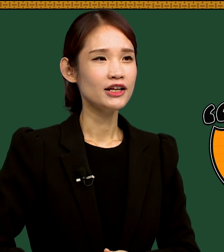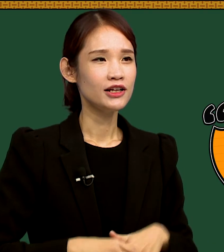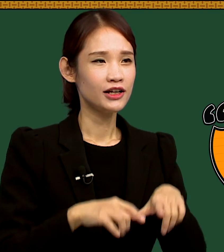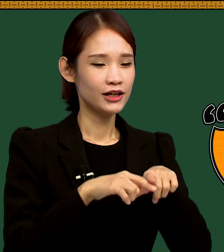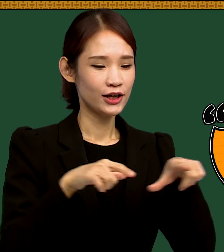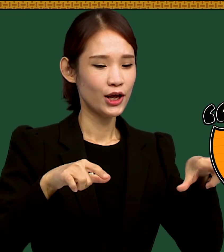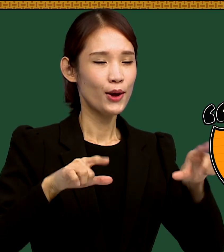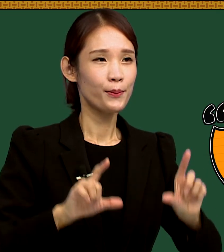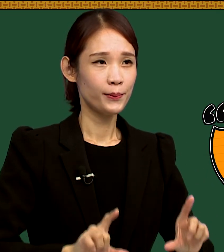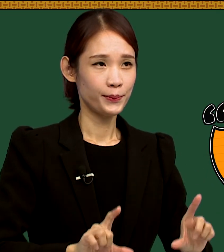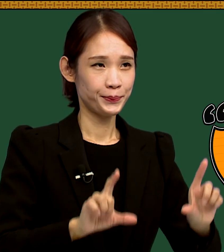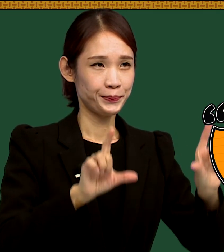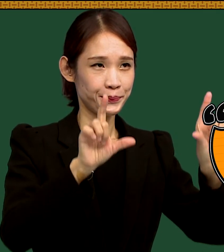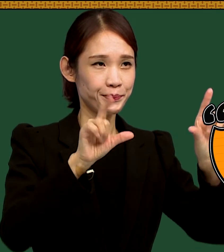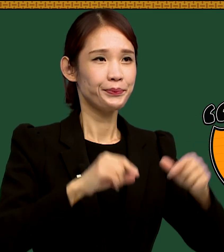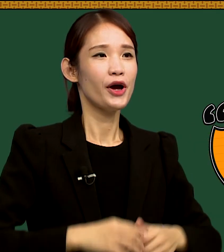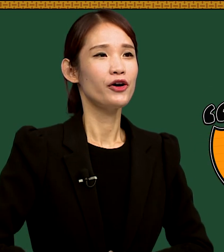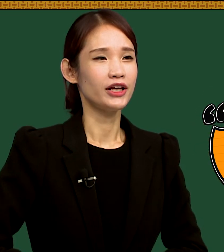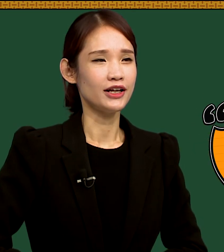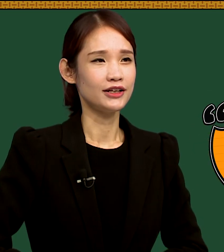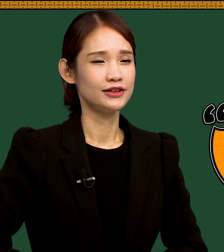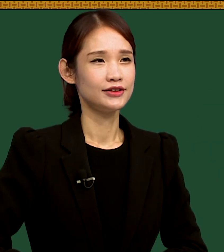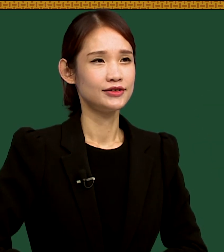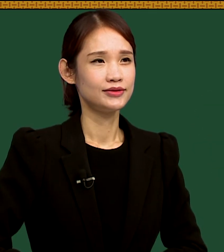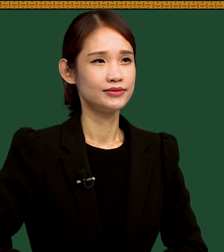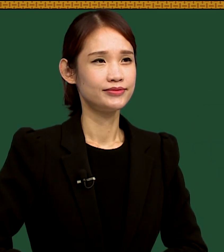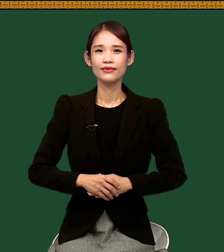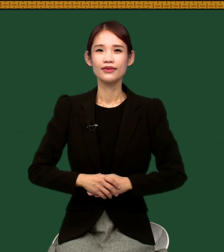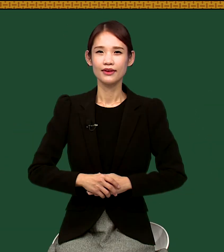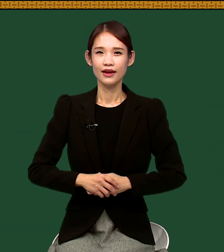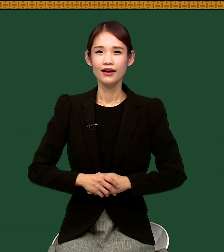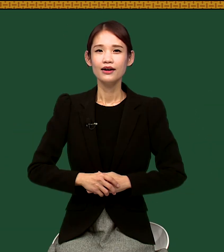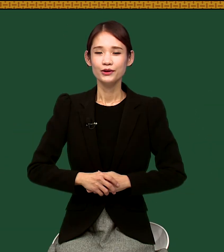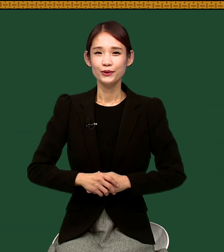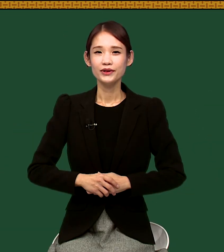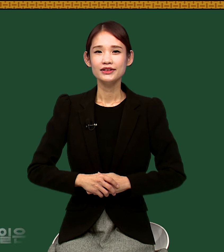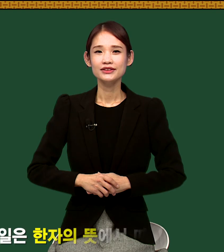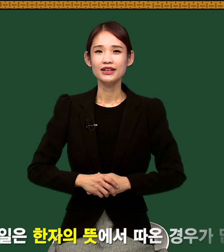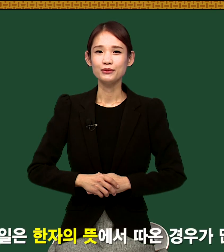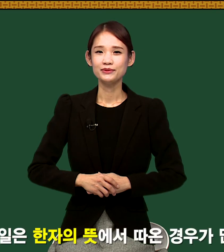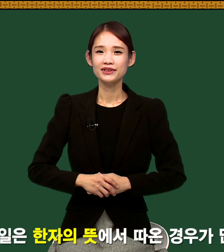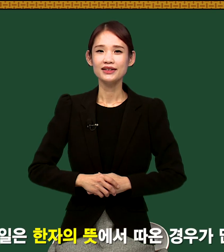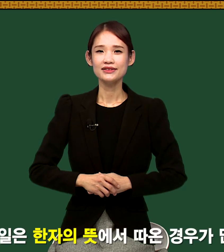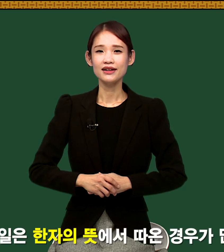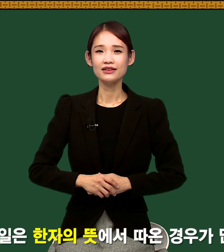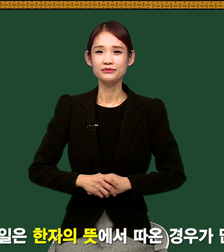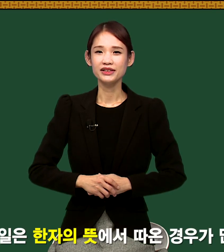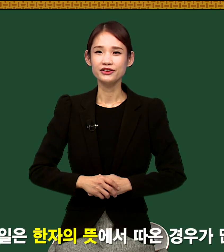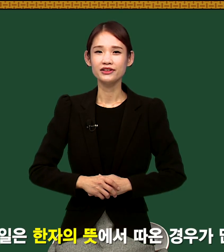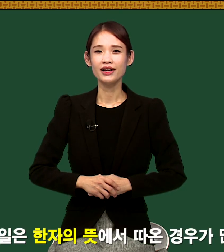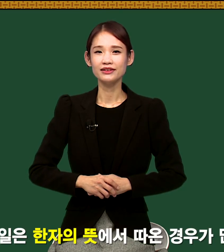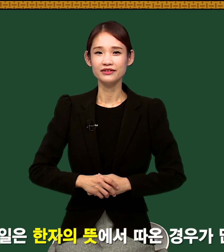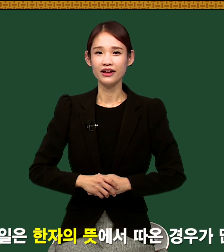평일, 평일 요일은 대부분 한자의 의미에서 따왔는데요.